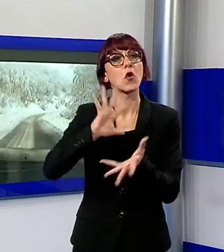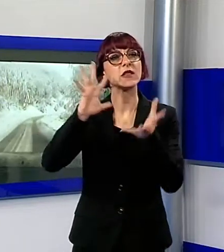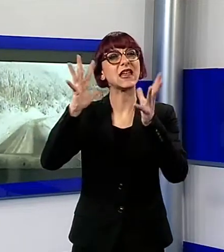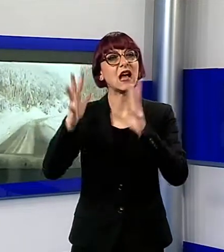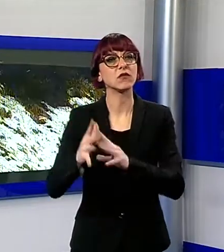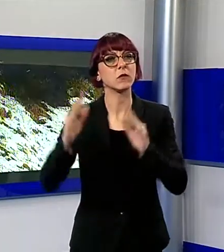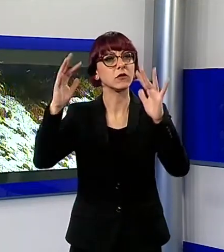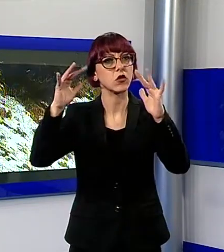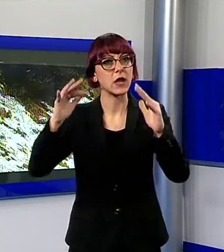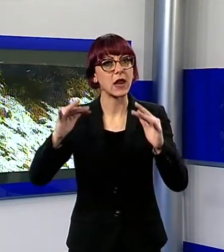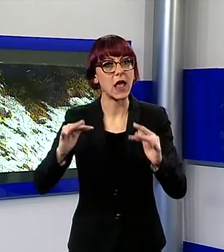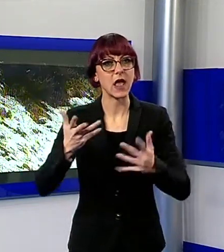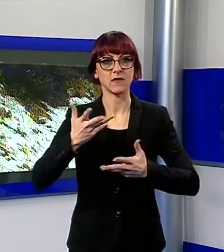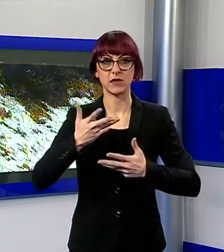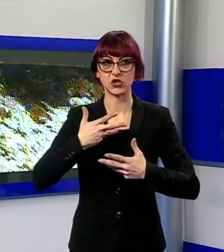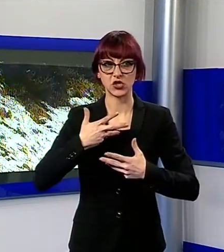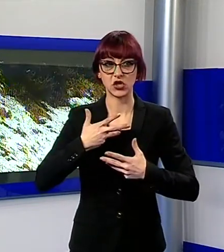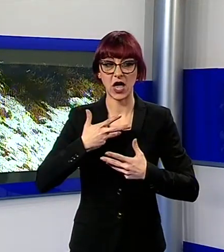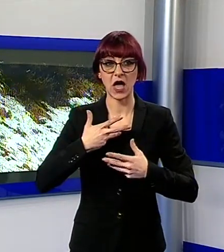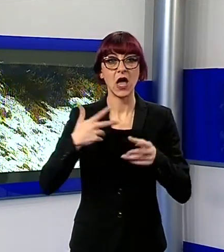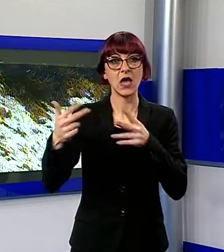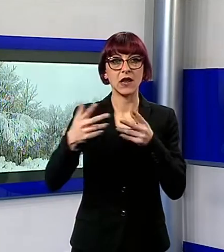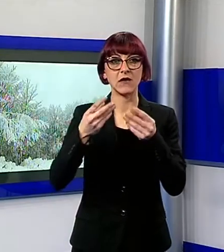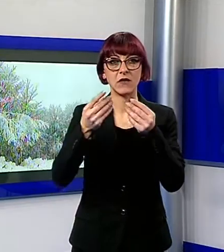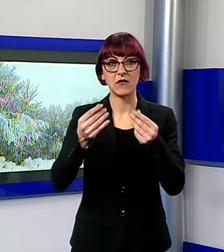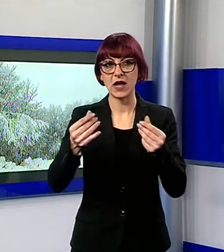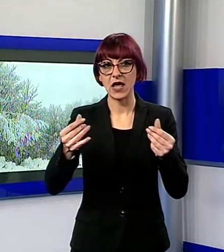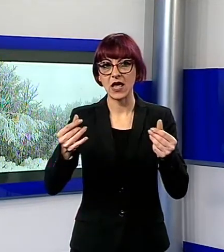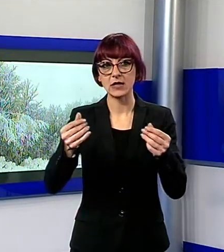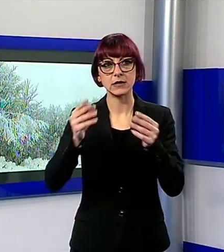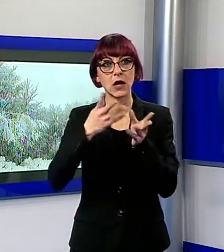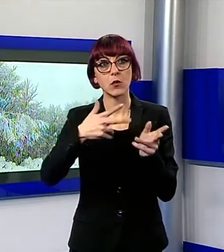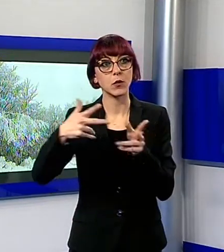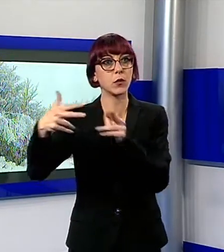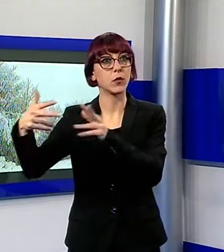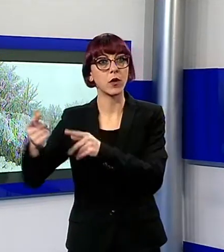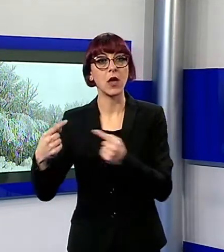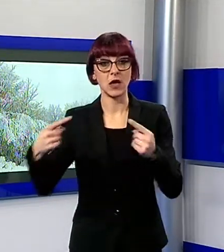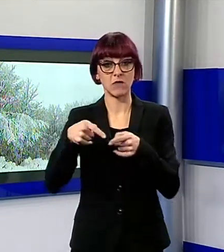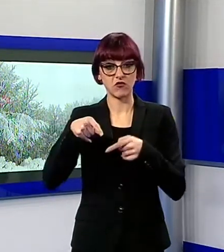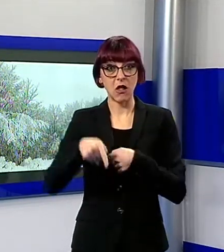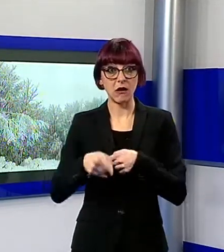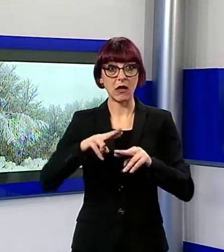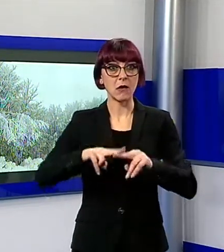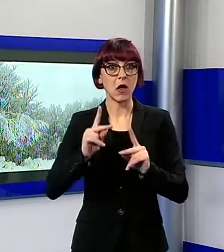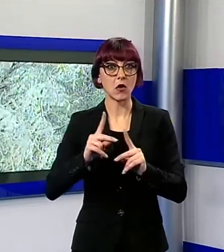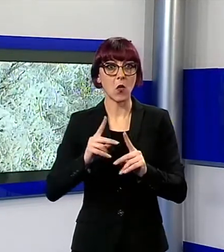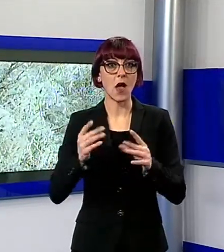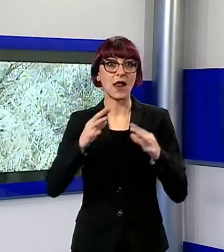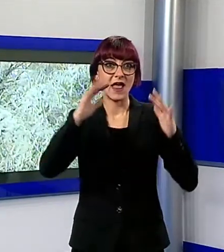nevoso, che lascia spazio a ghiaccio molto spesso e ad accumuli di neve. La situazione è pericolosa soprattutto per chi pratica sci